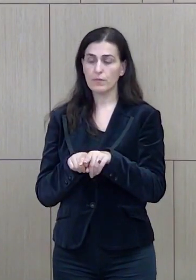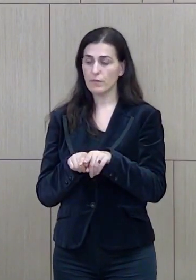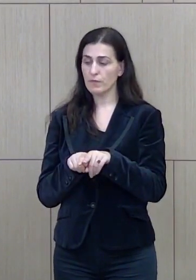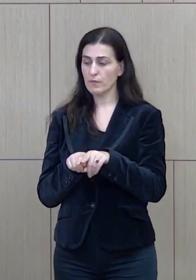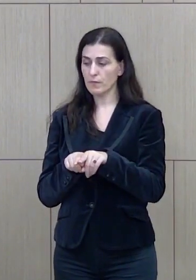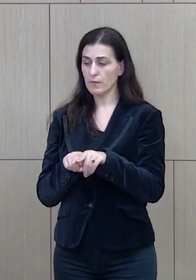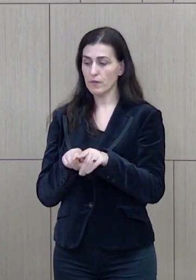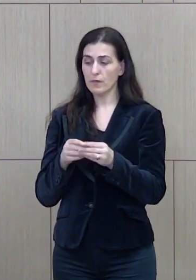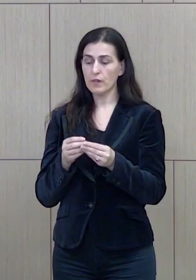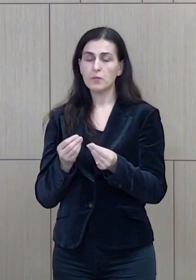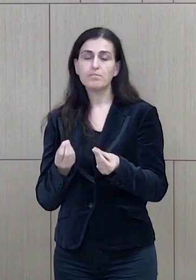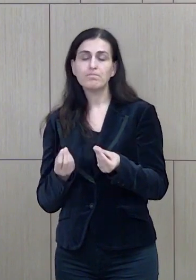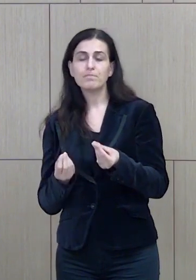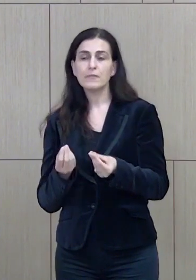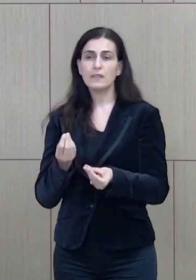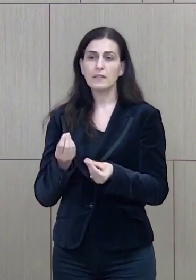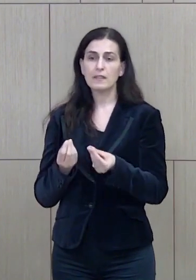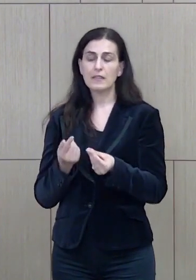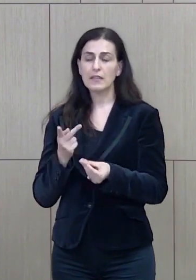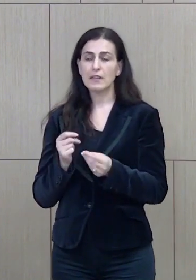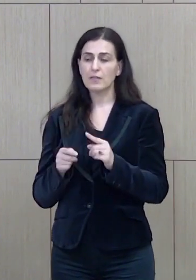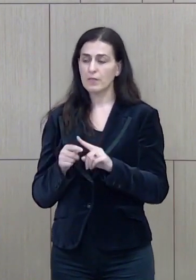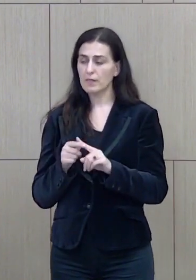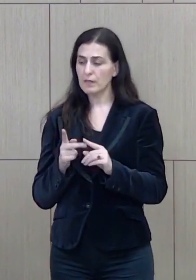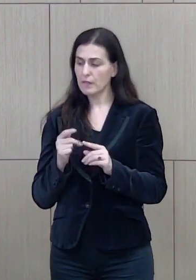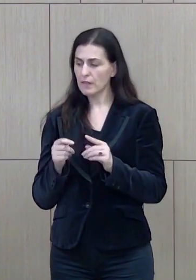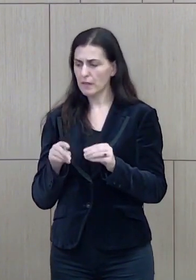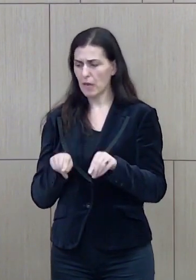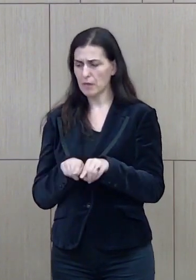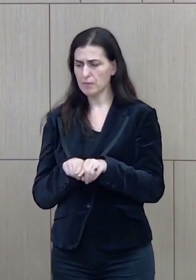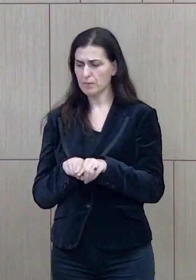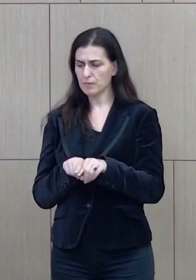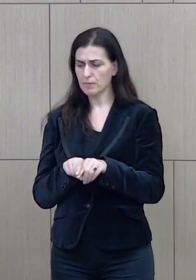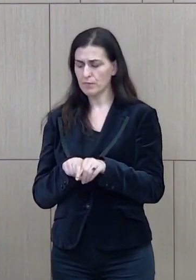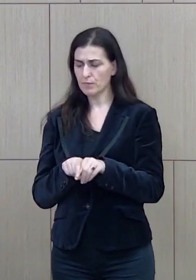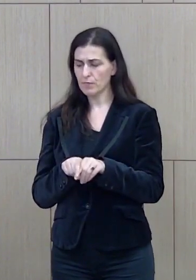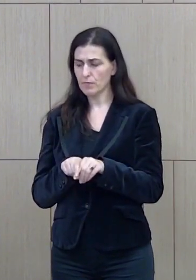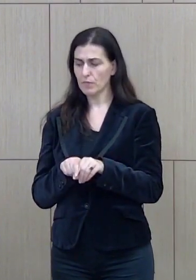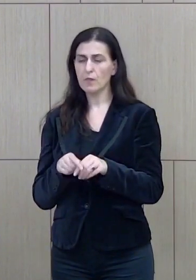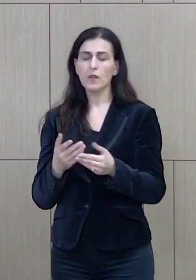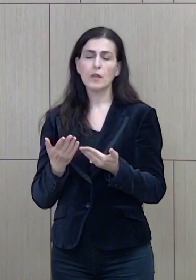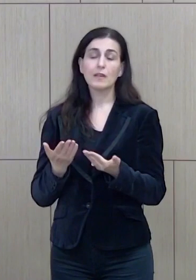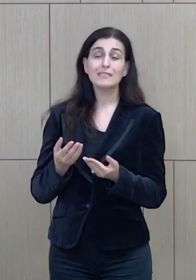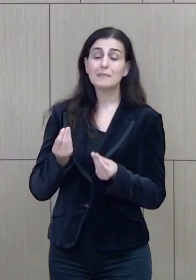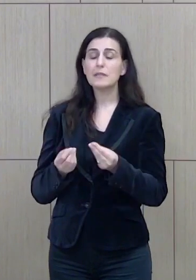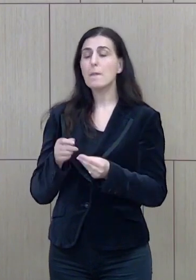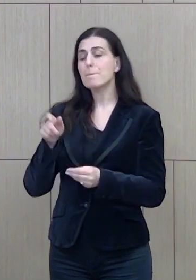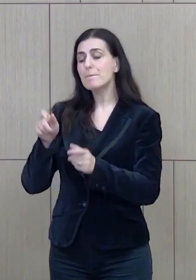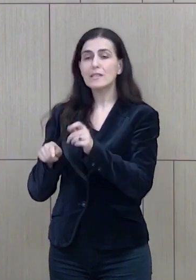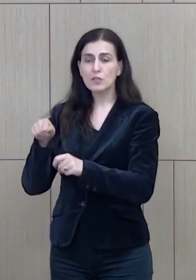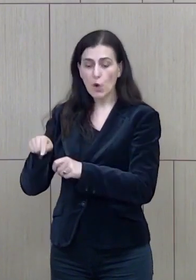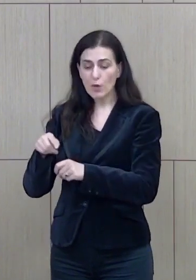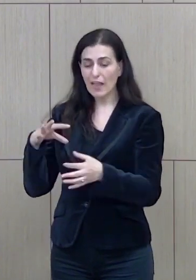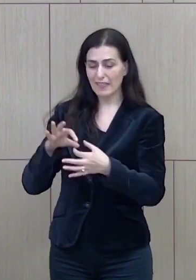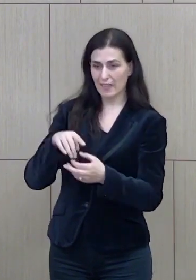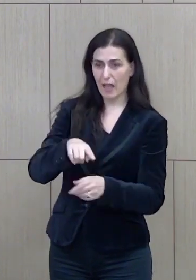apo dorsat e ashtë themelor të një votuese apo të disa votueseve, pa